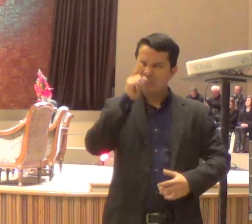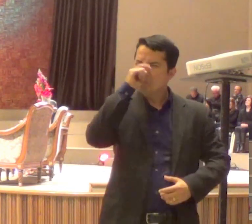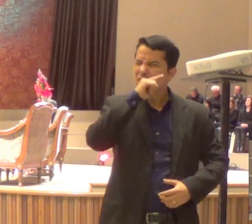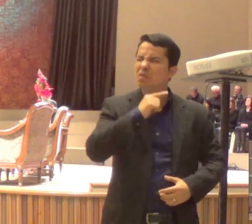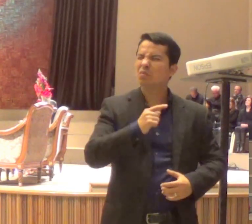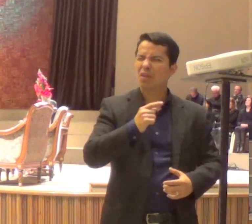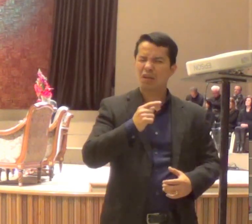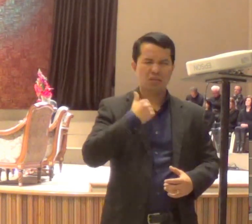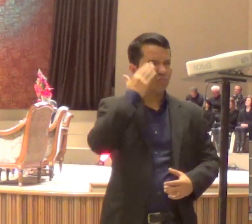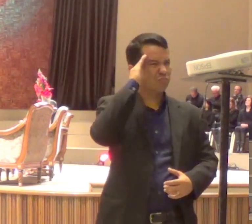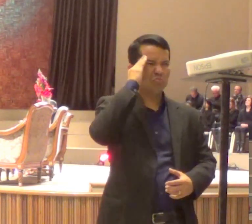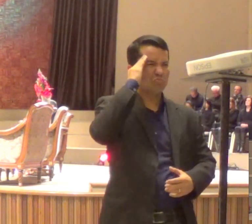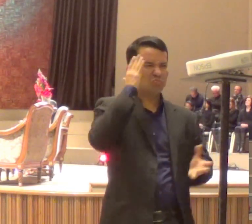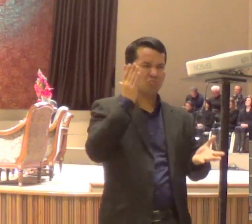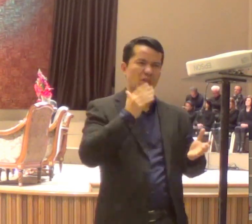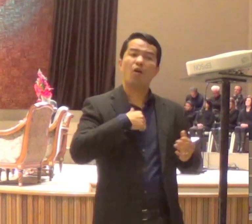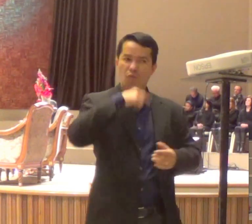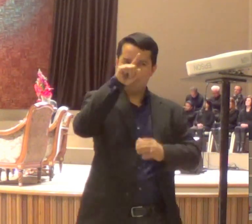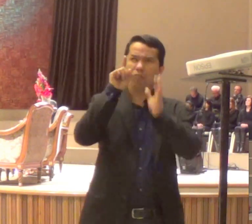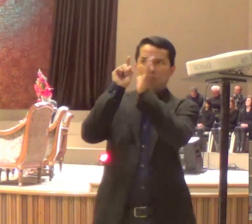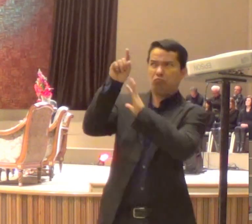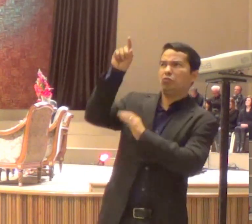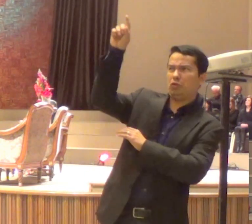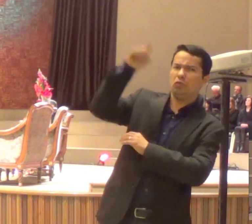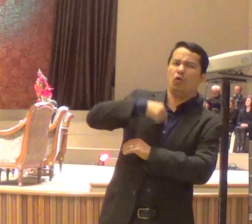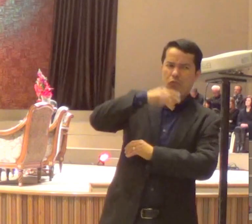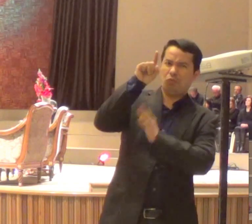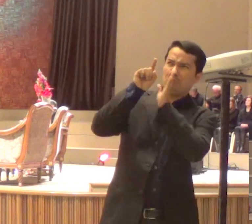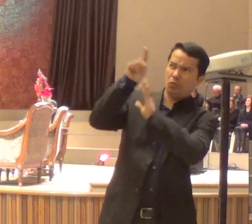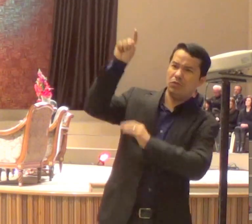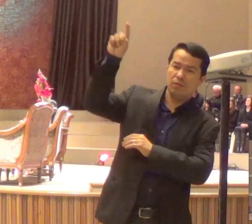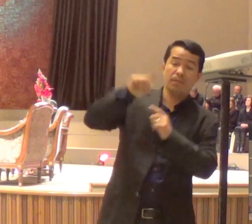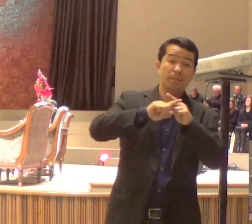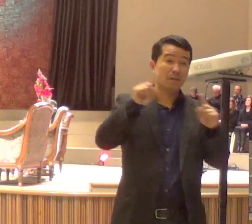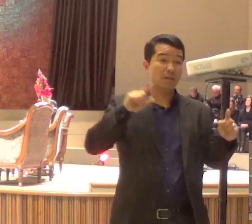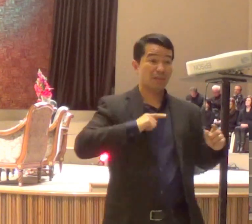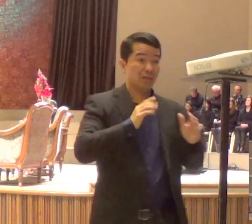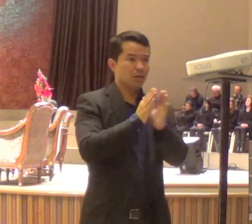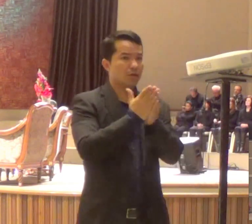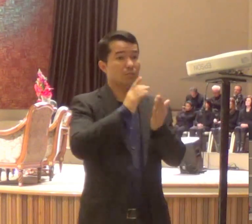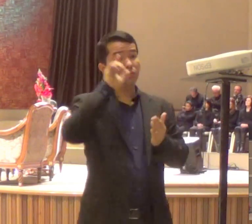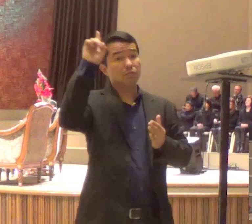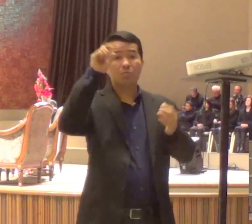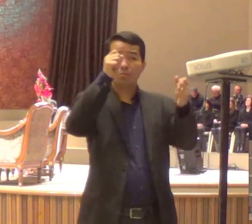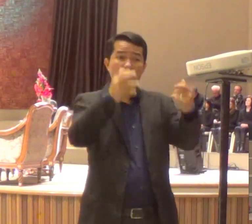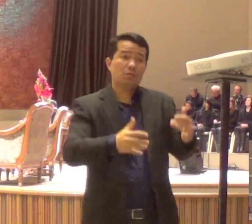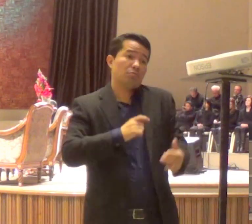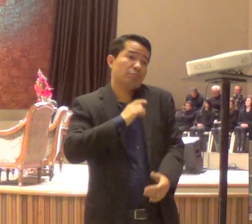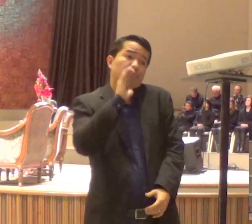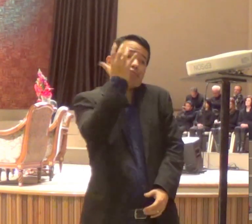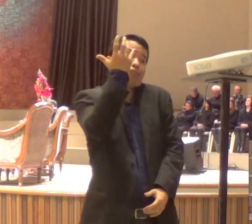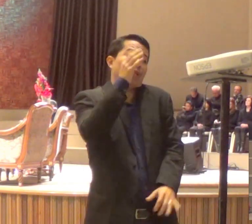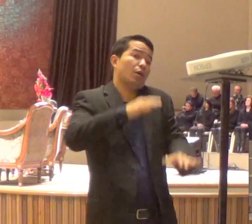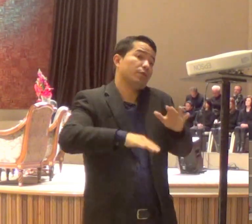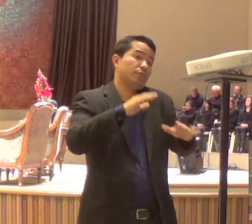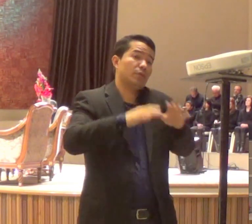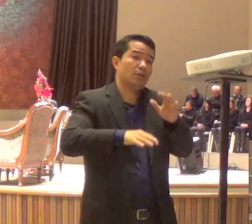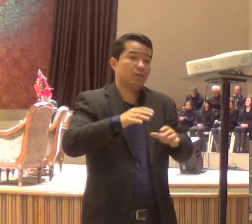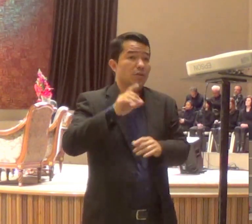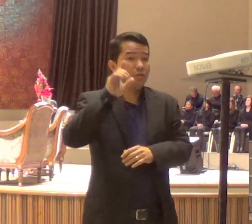mas eu não sei porquê, mas a Bíblia diz, que acontece, e que algumas vezes, nós somos